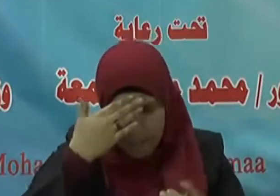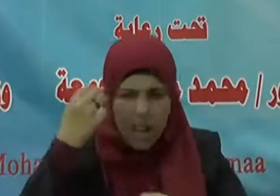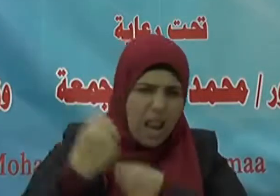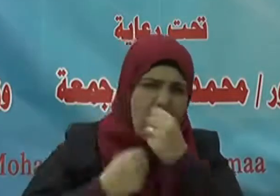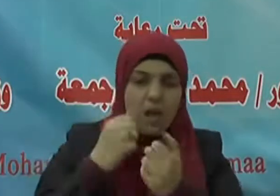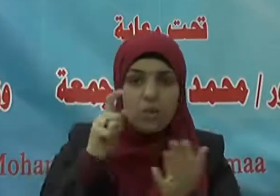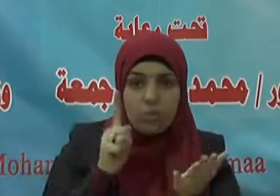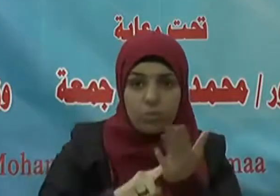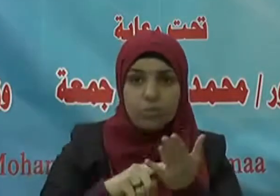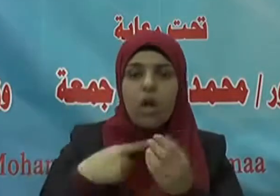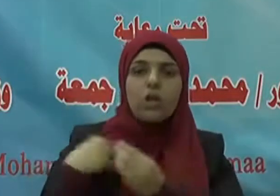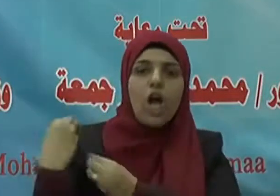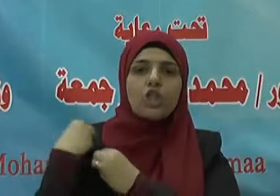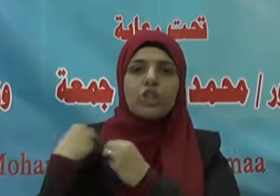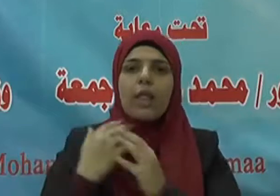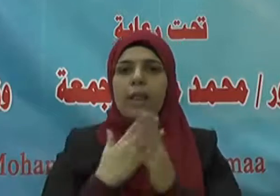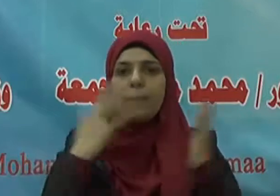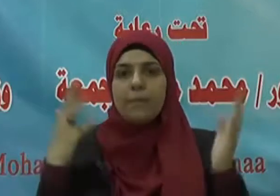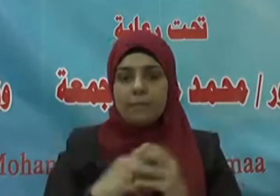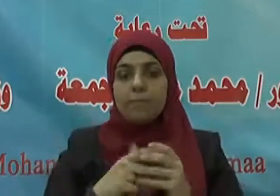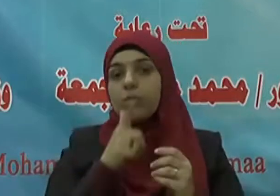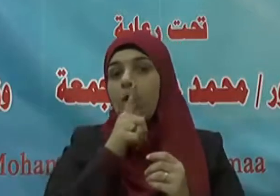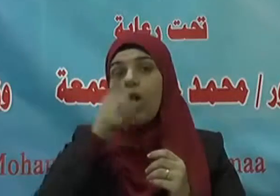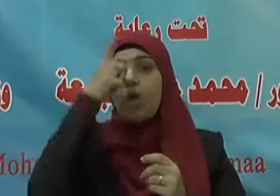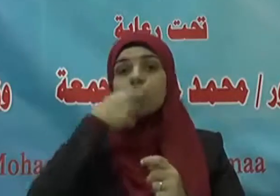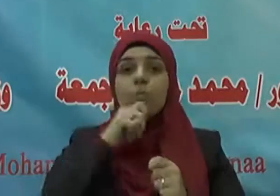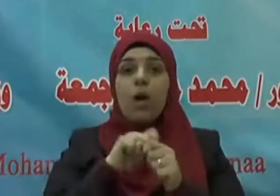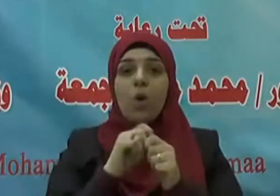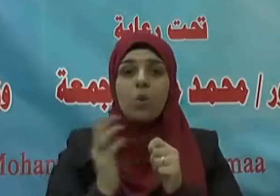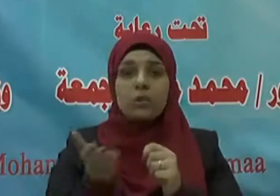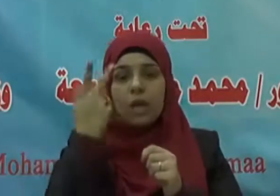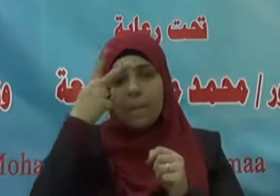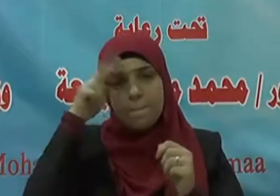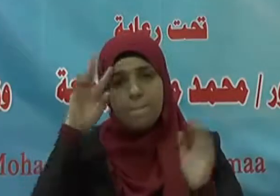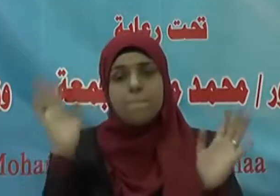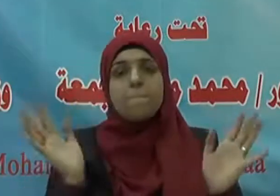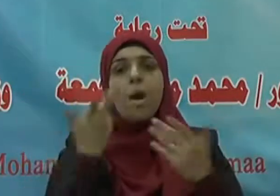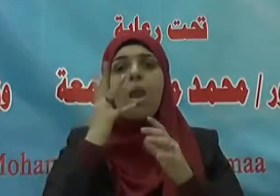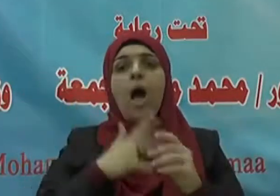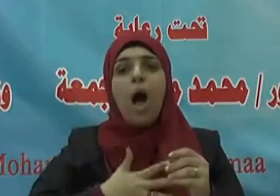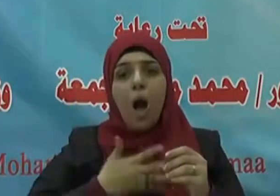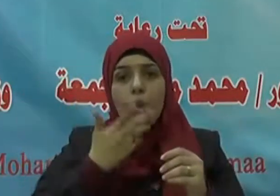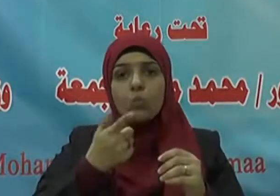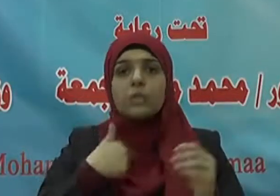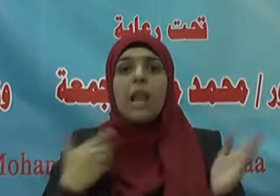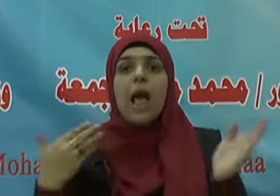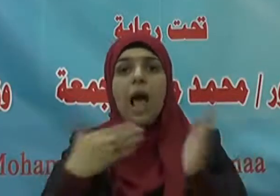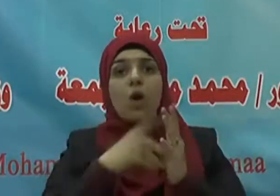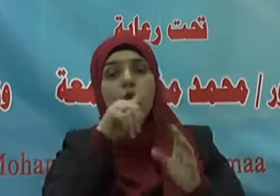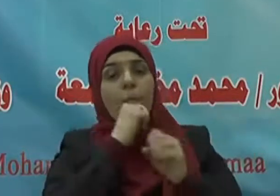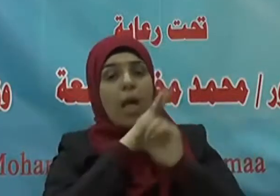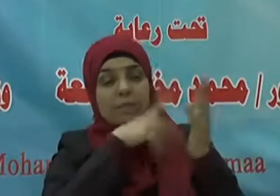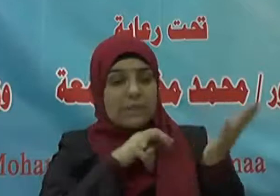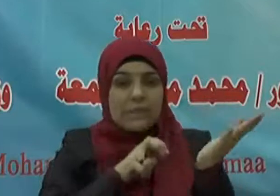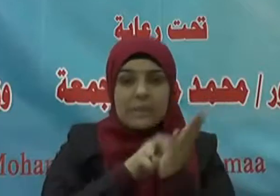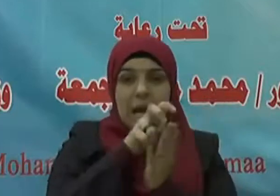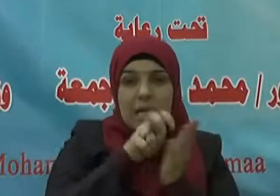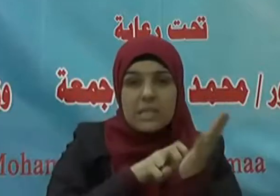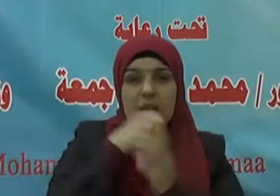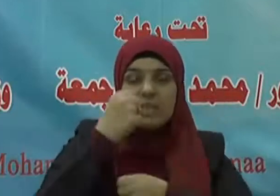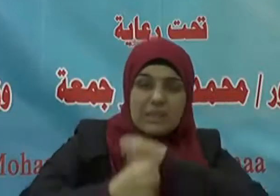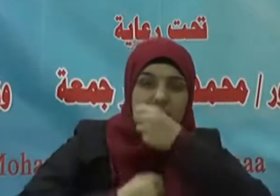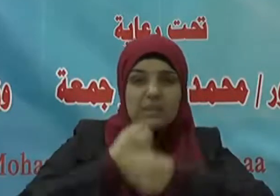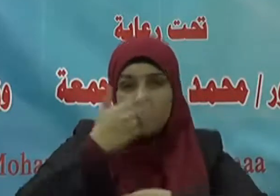في عبادته فقال سبحانه ومن أراد الآخرة وسعى لها